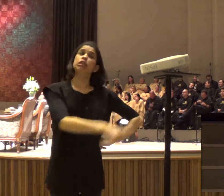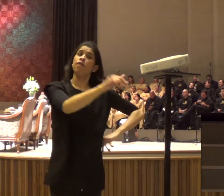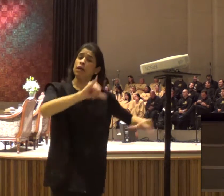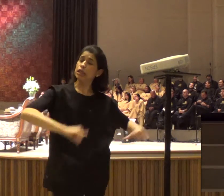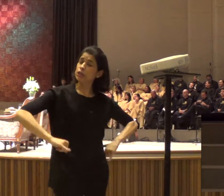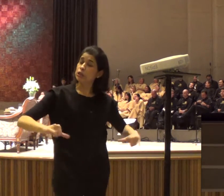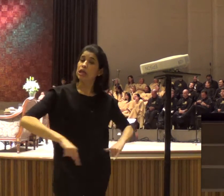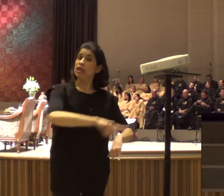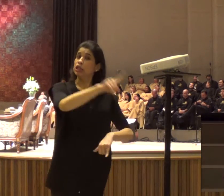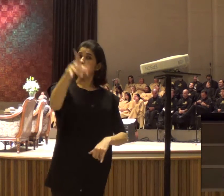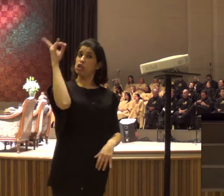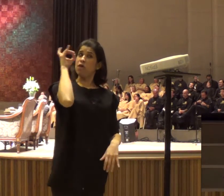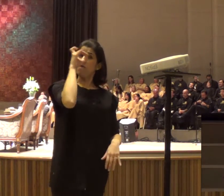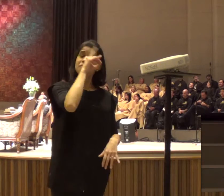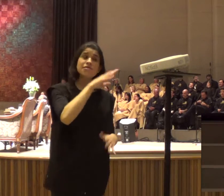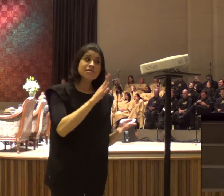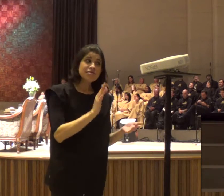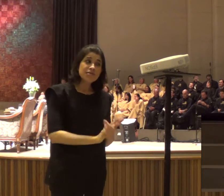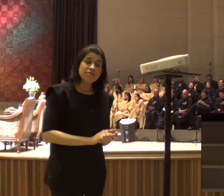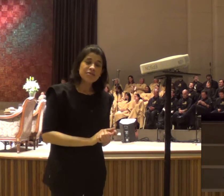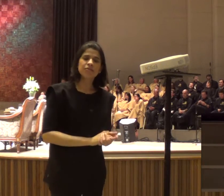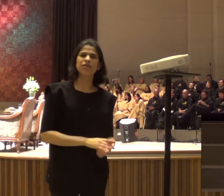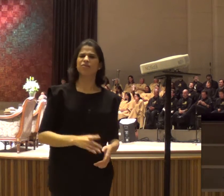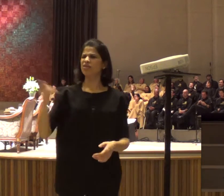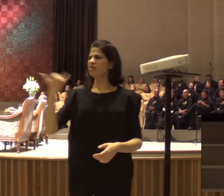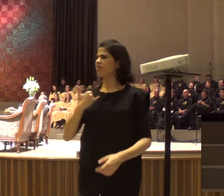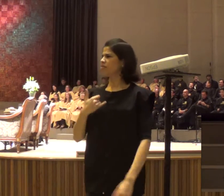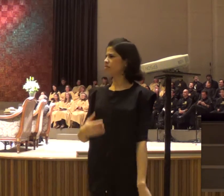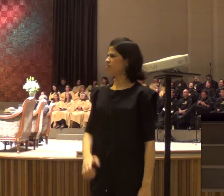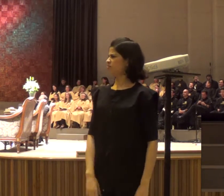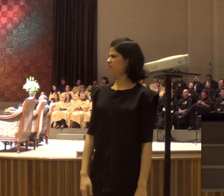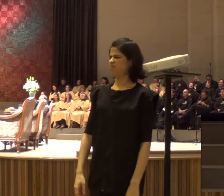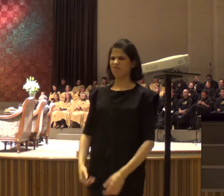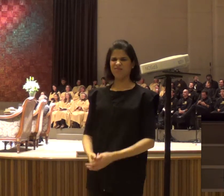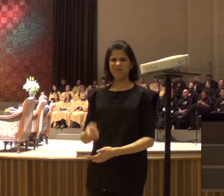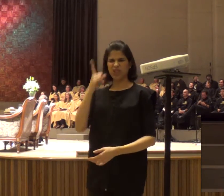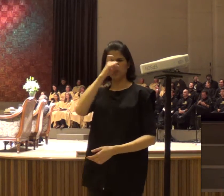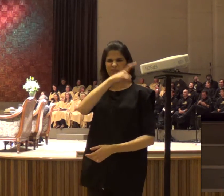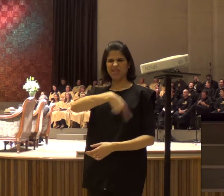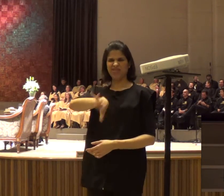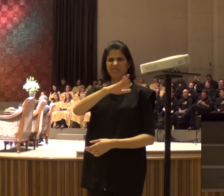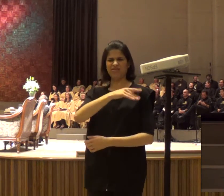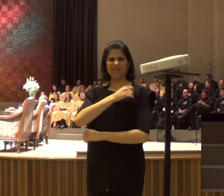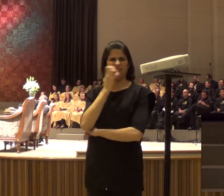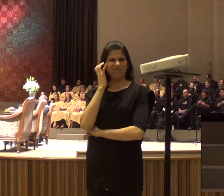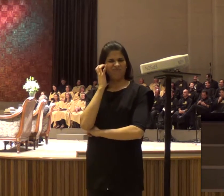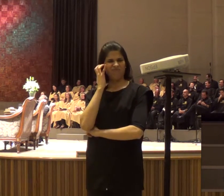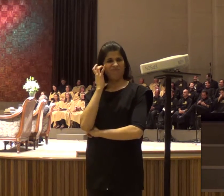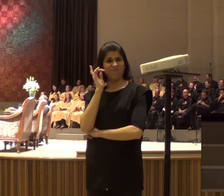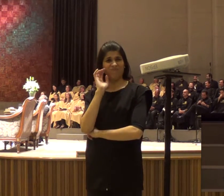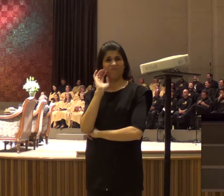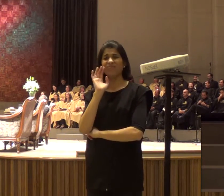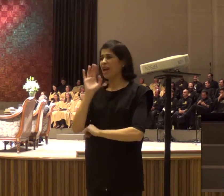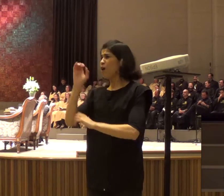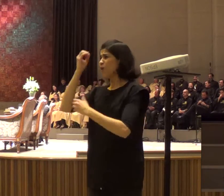muito lá, e eu falei, senhor, e agora, o que eu faço? Aí eu fui falar com o meu pastor,